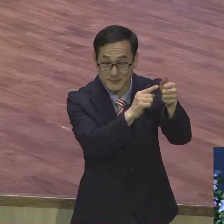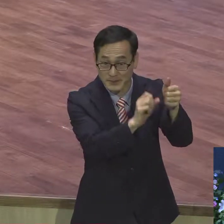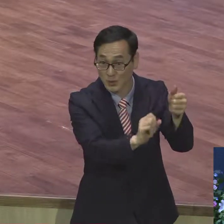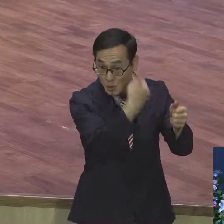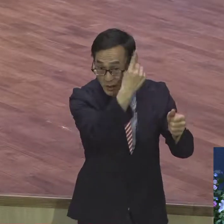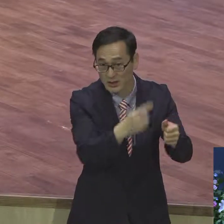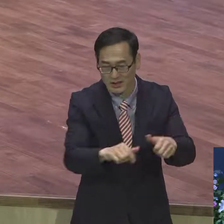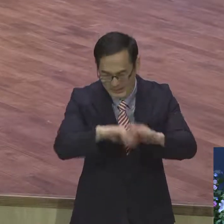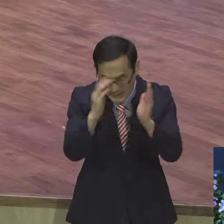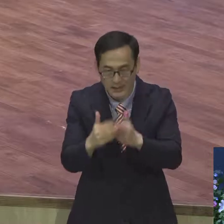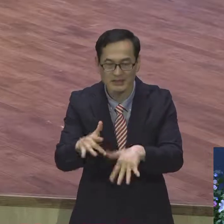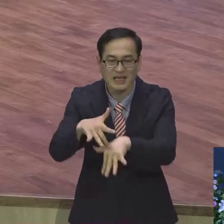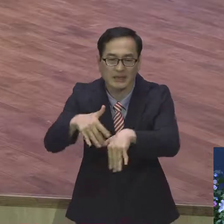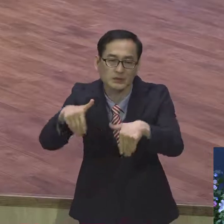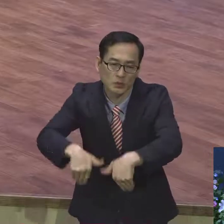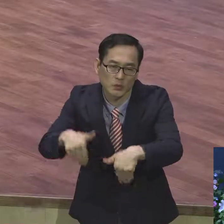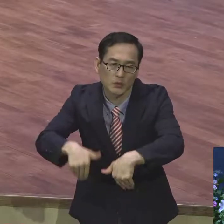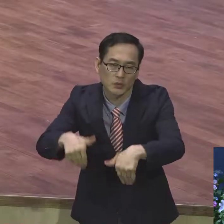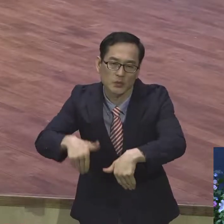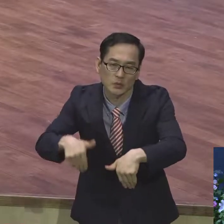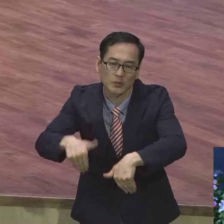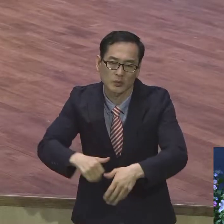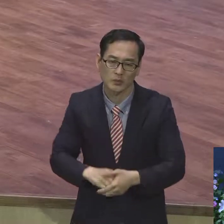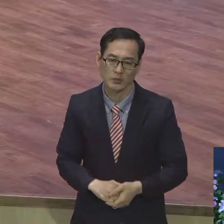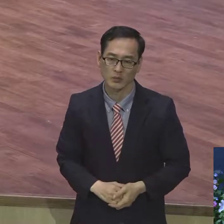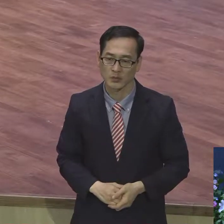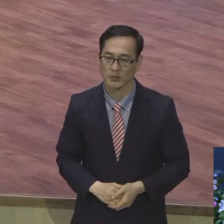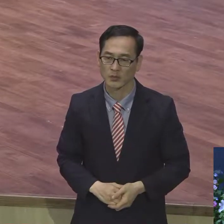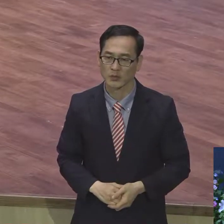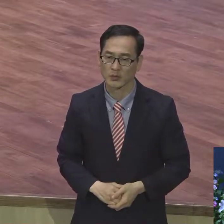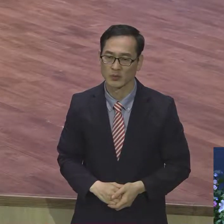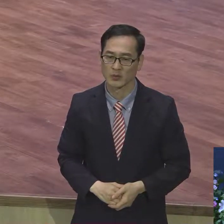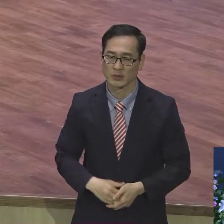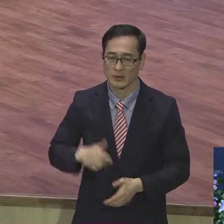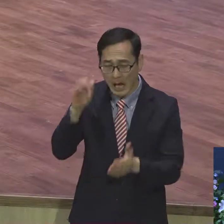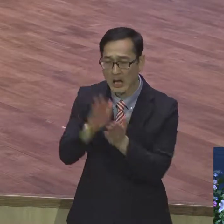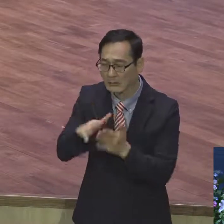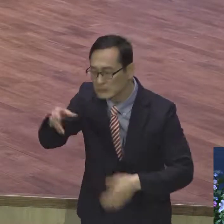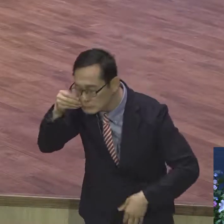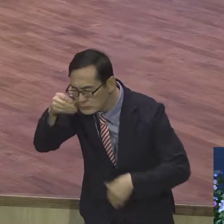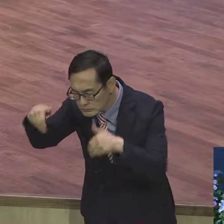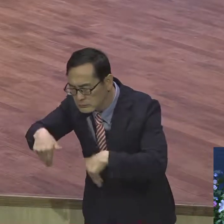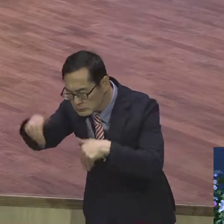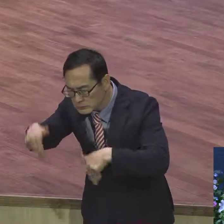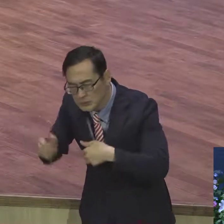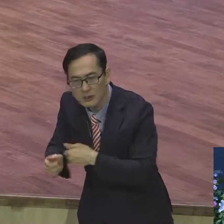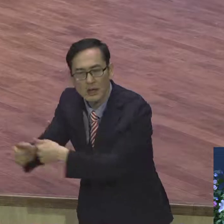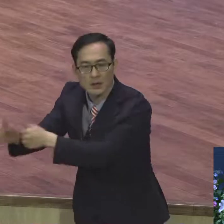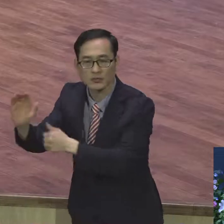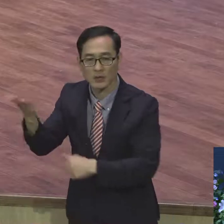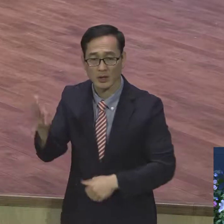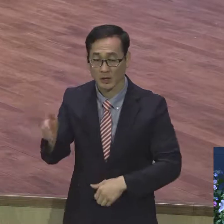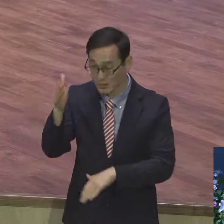시기지도 않았는데 사단 시기 내로 사단 종로로 하고 살다가 사단 종로로 다면 영원한 멸망길이에요.